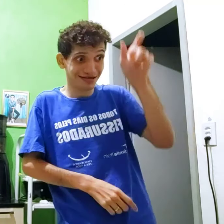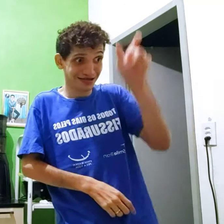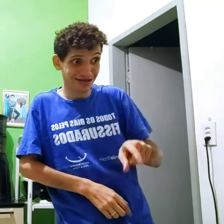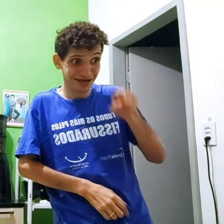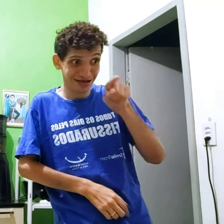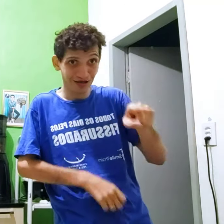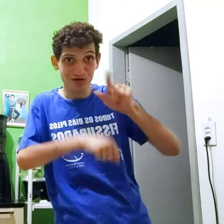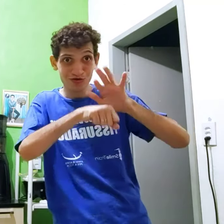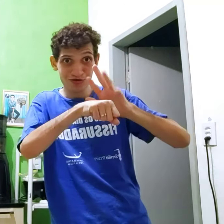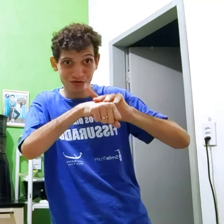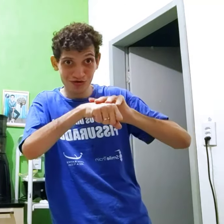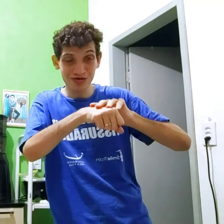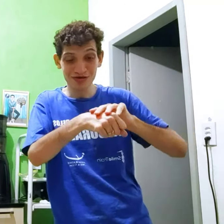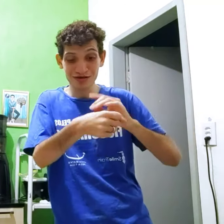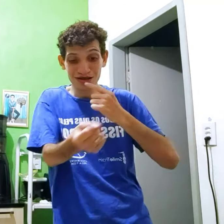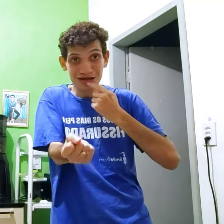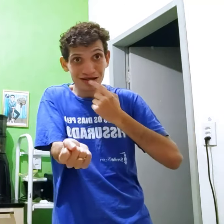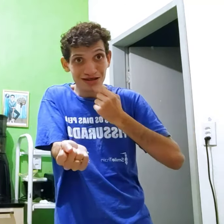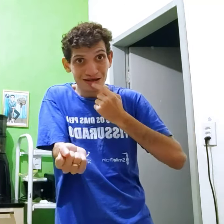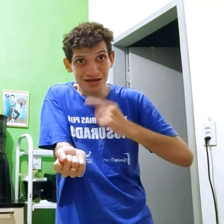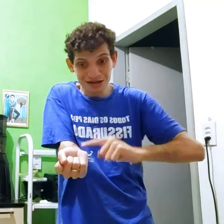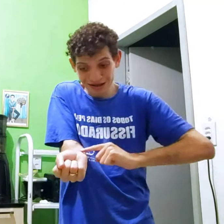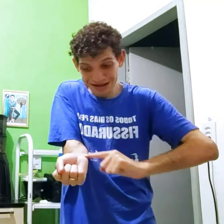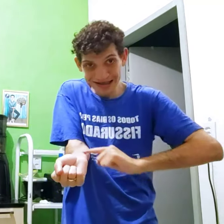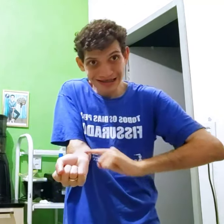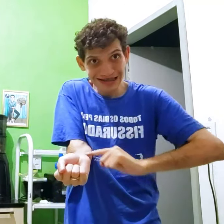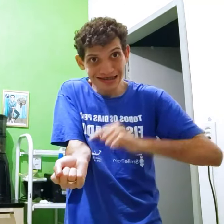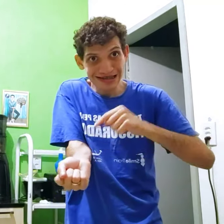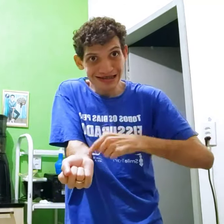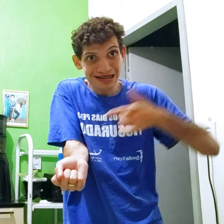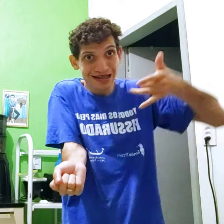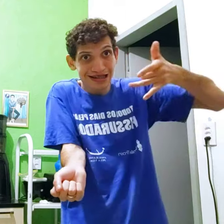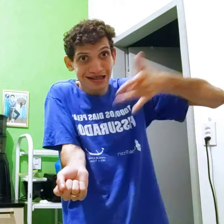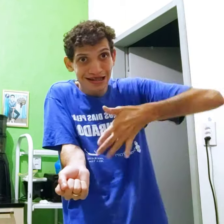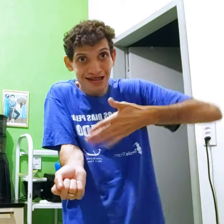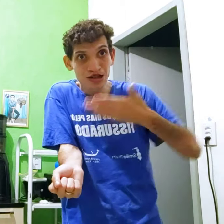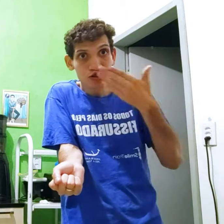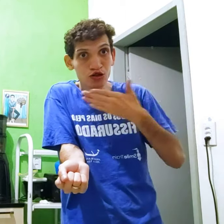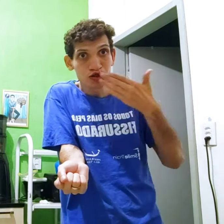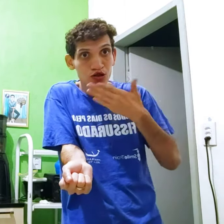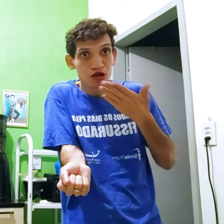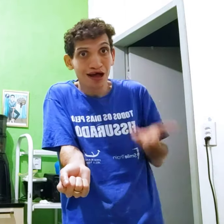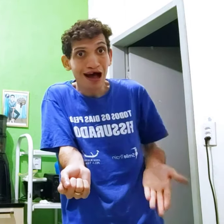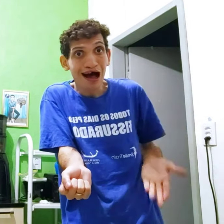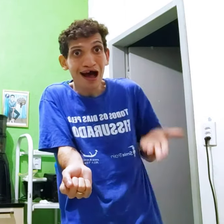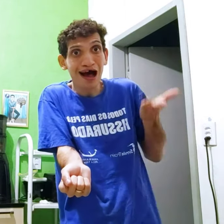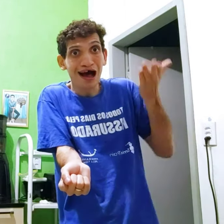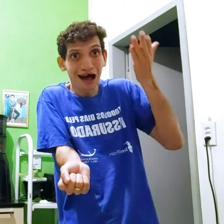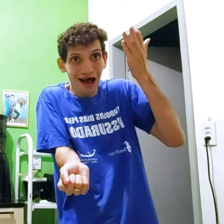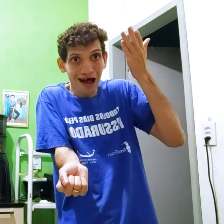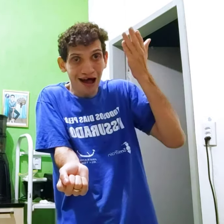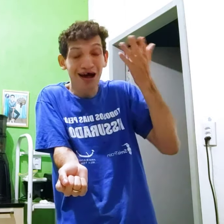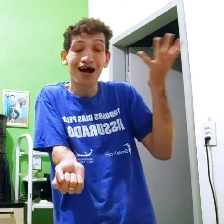significa A pessoa tem uma doença E ele coge Alta no sangue